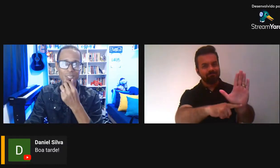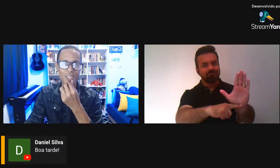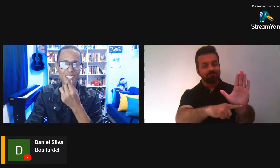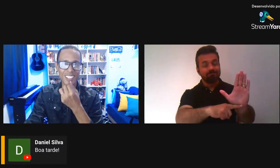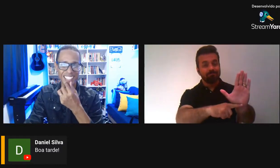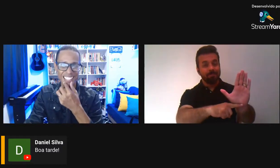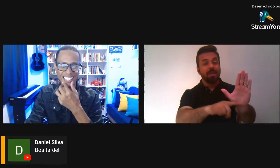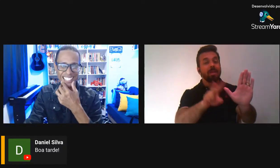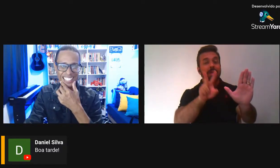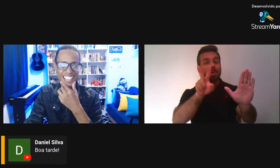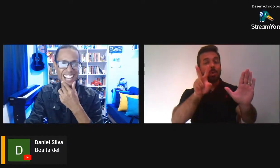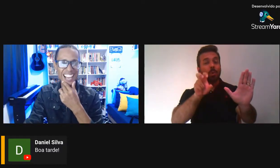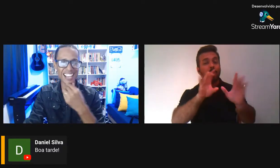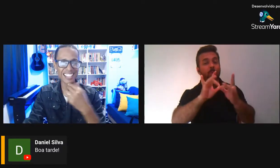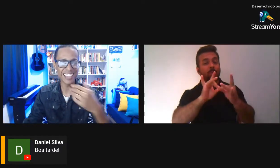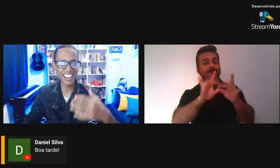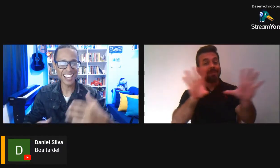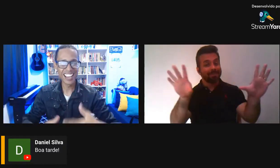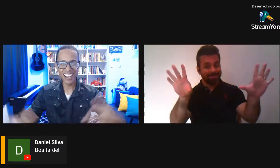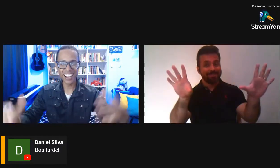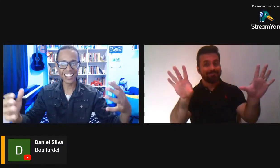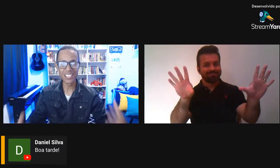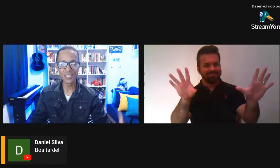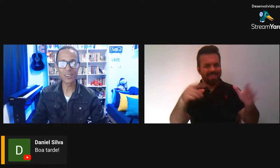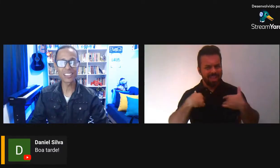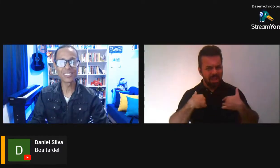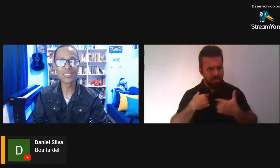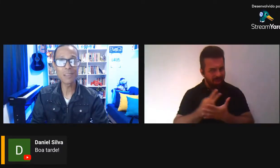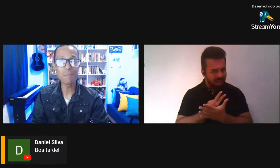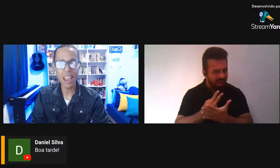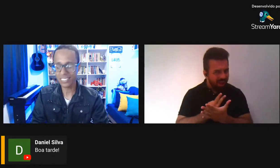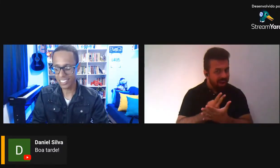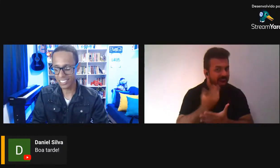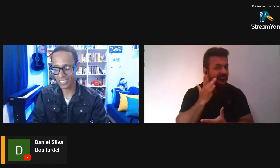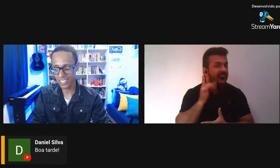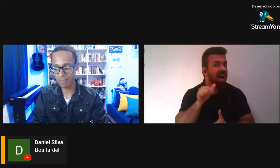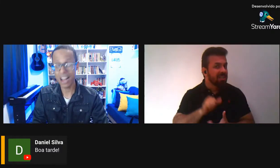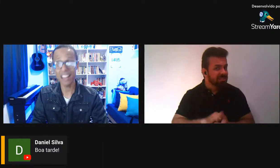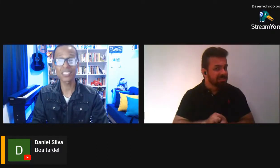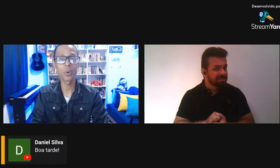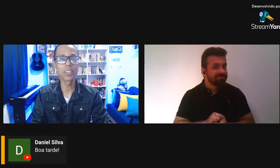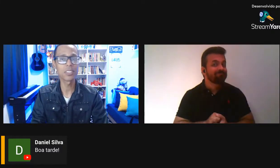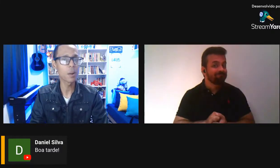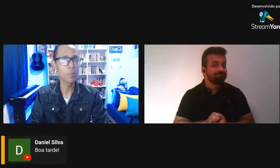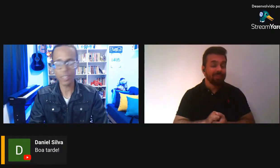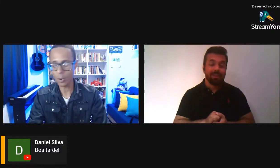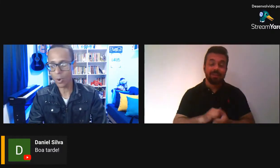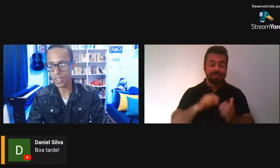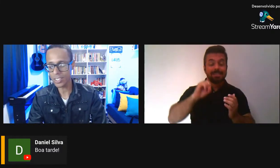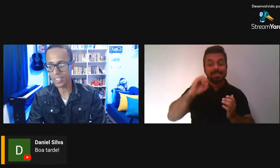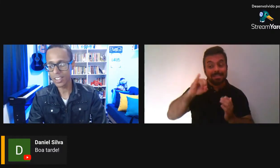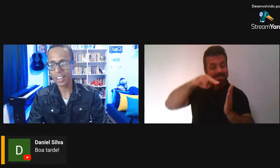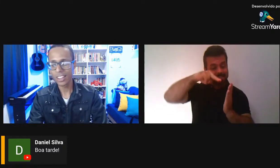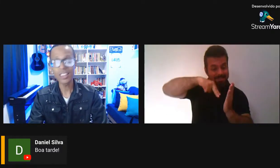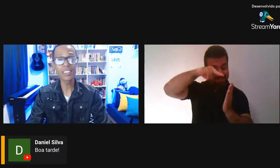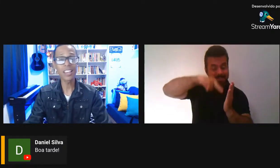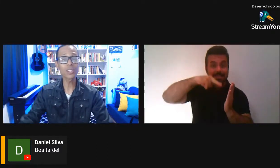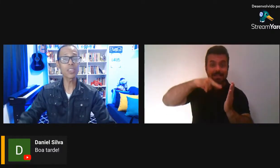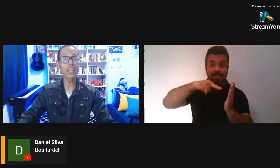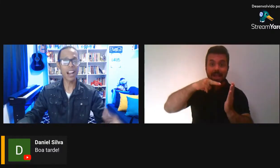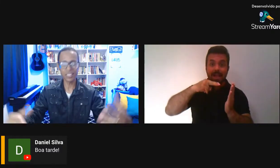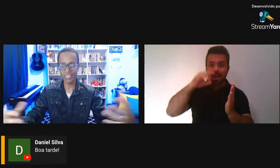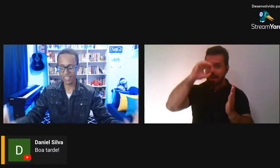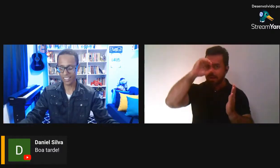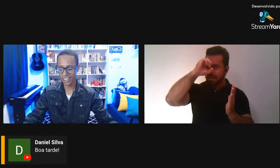sei, né? Eu acho que essa é a leitura nos liberta, né? A gente passa a conhecer muita coisa e